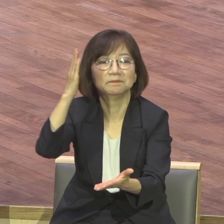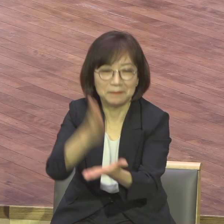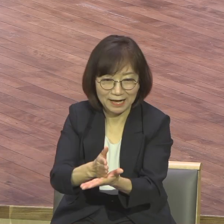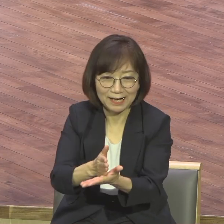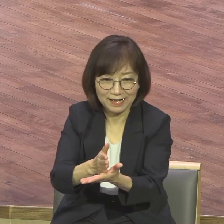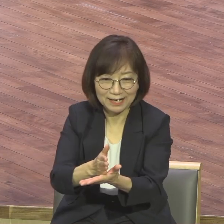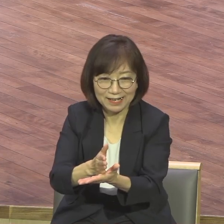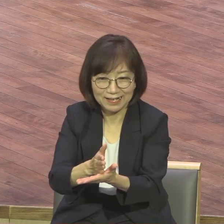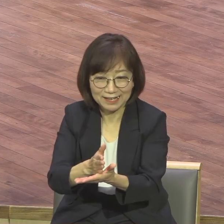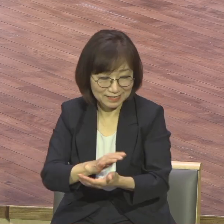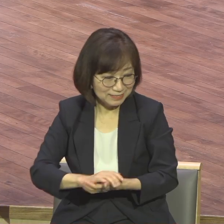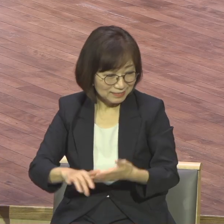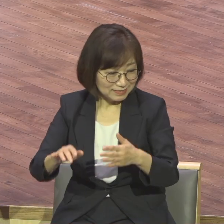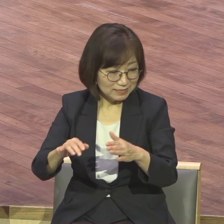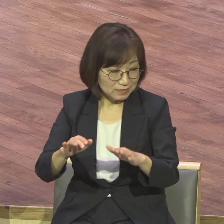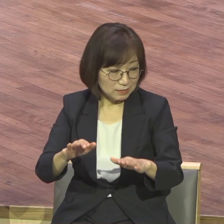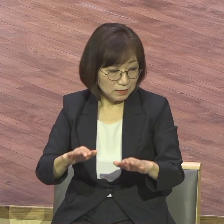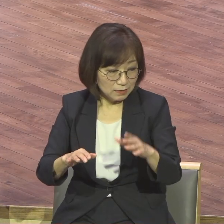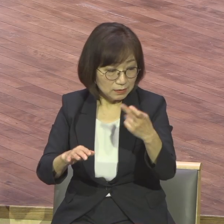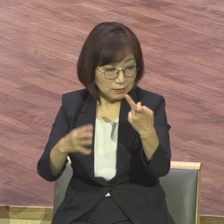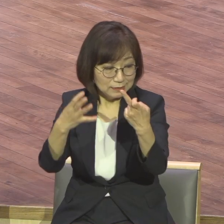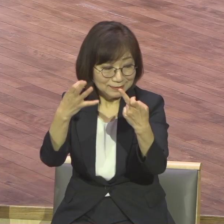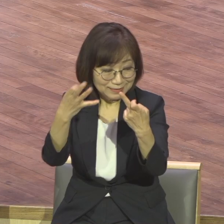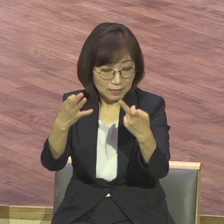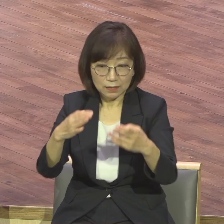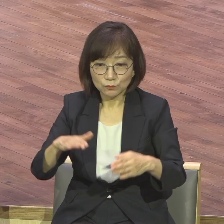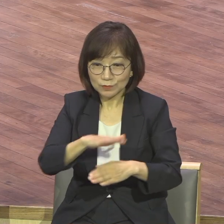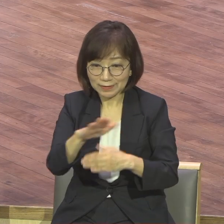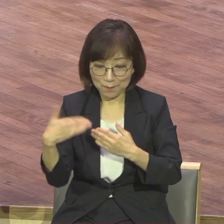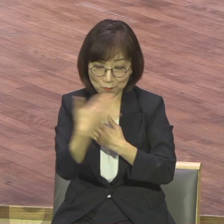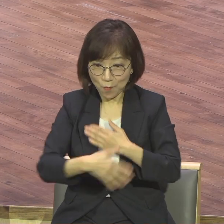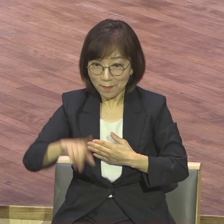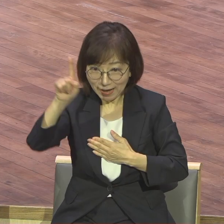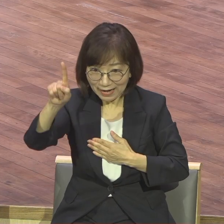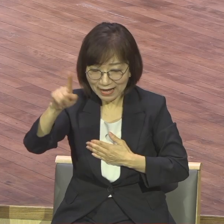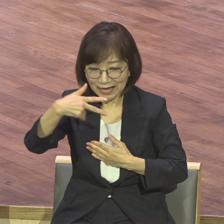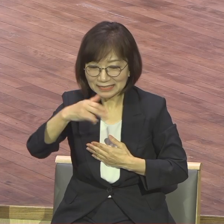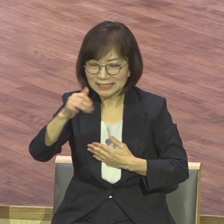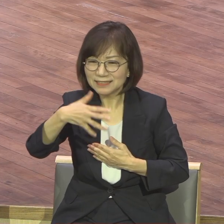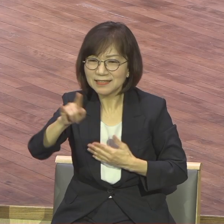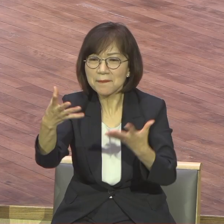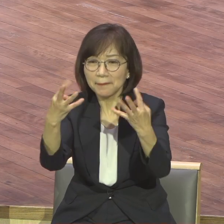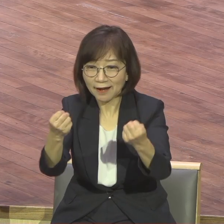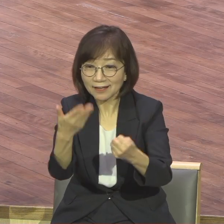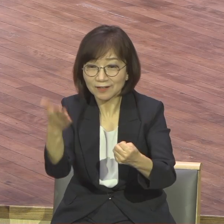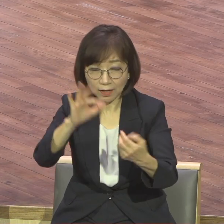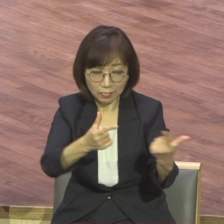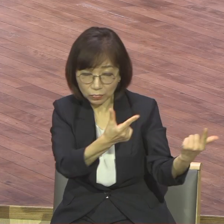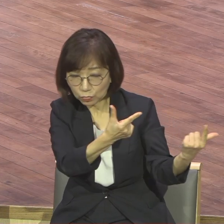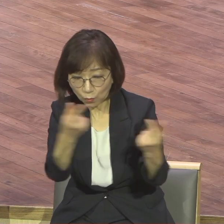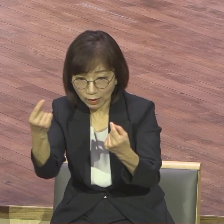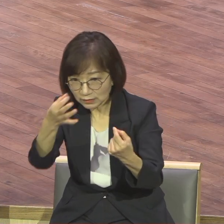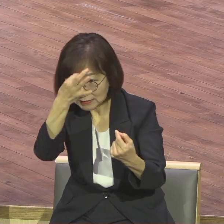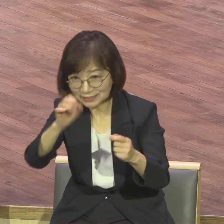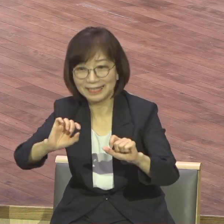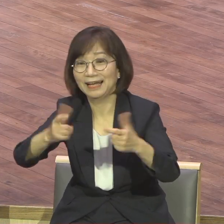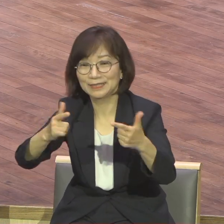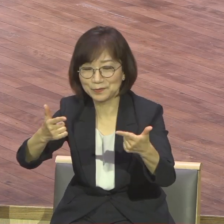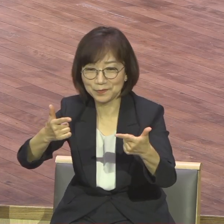우리가 한 몸에 많은 지체를 가졌으나 모든 지체가 같은 기능을 가진 것이 아니니 이와 같이 우리